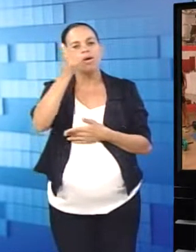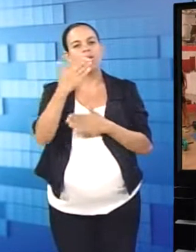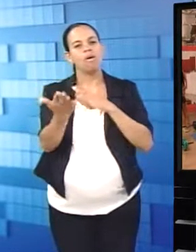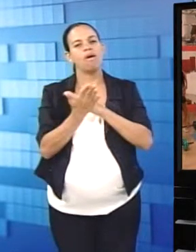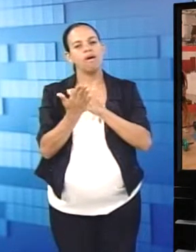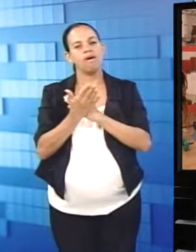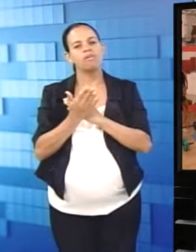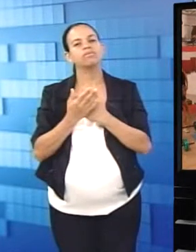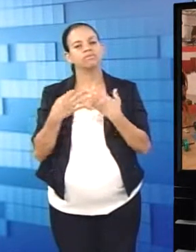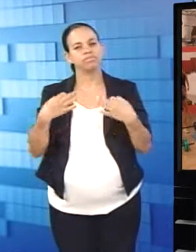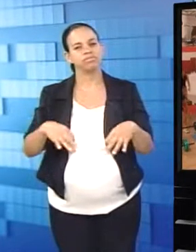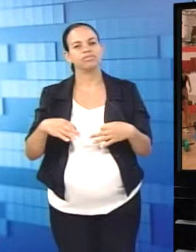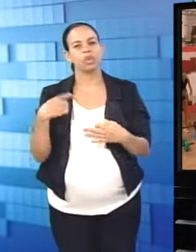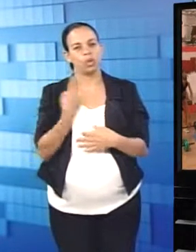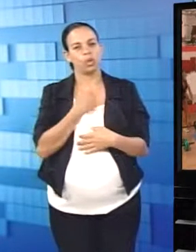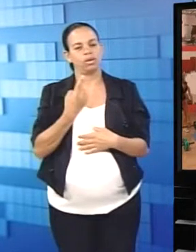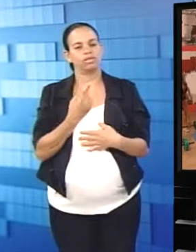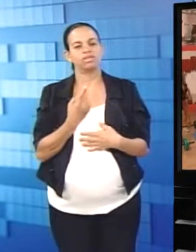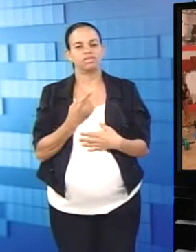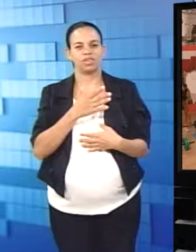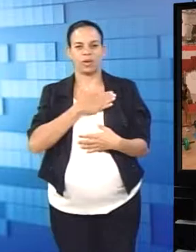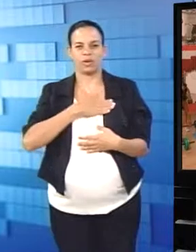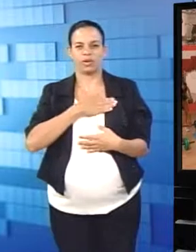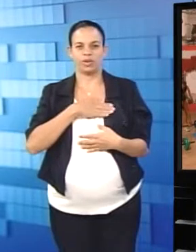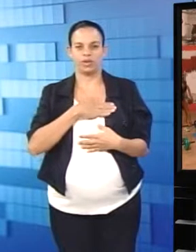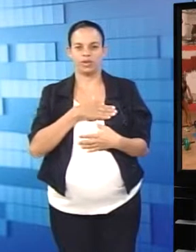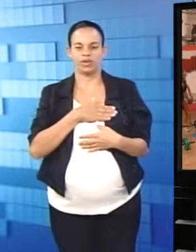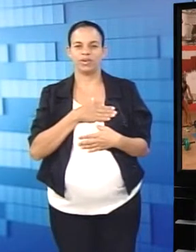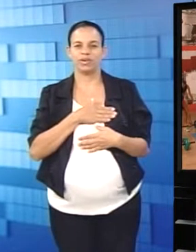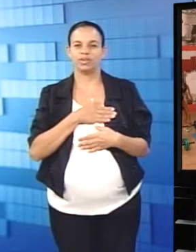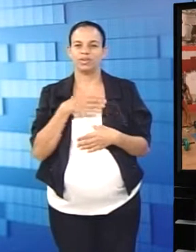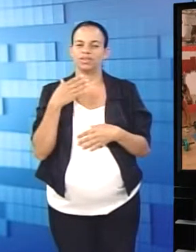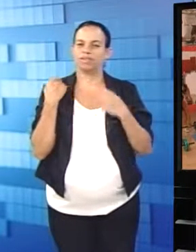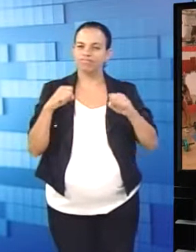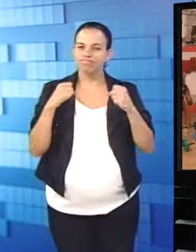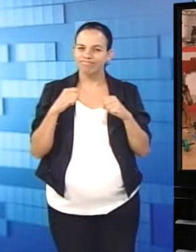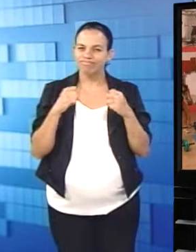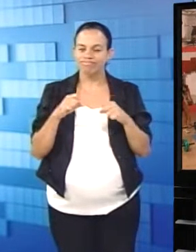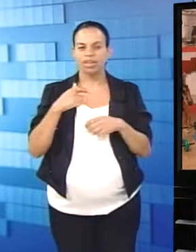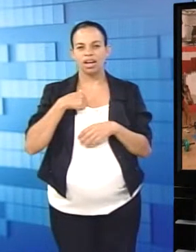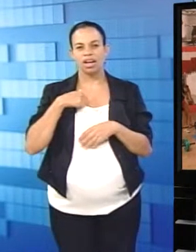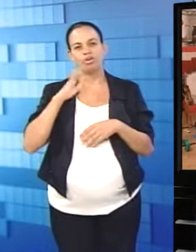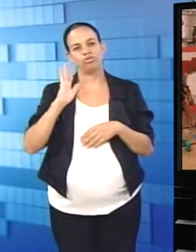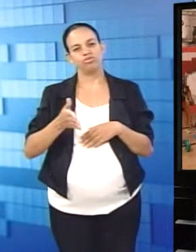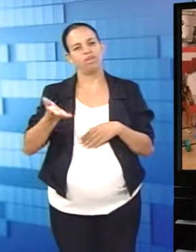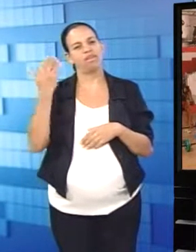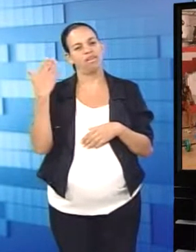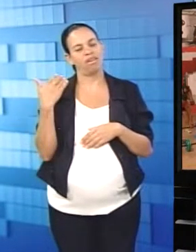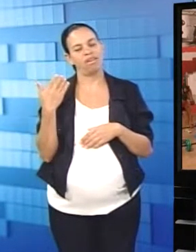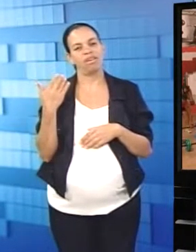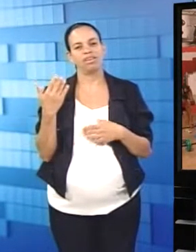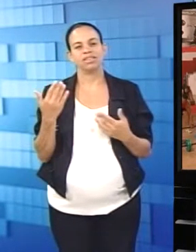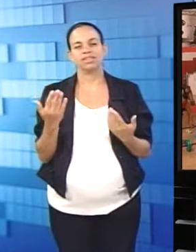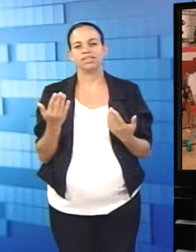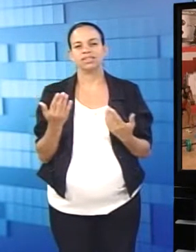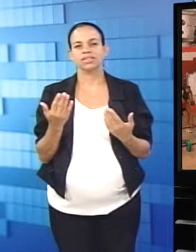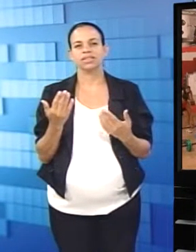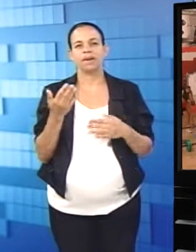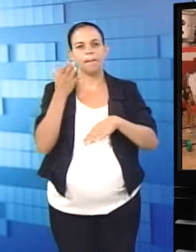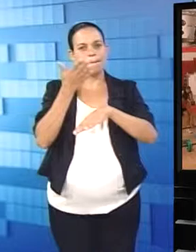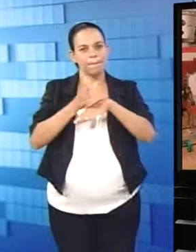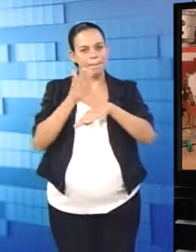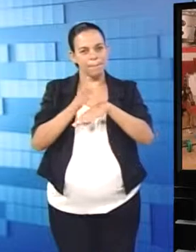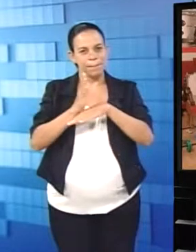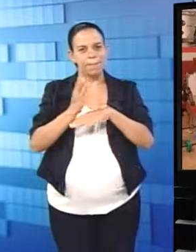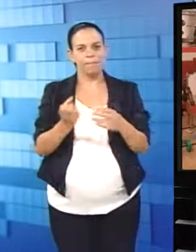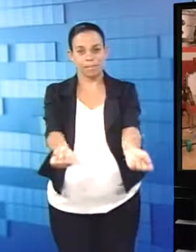Ajudou bastante pra gente que tá nesse ritmo. Eu mesma, assim, tem tempo que eu já pratico já a